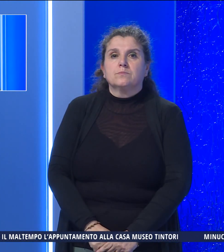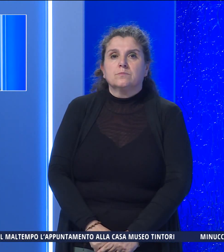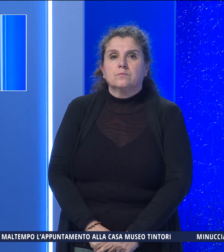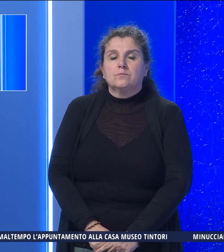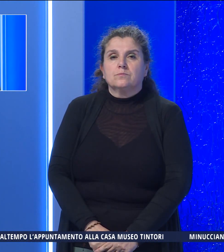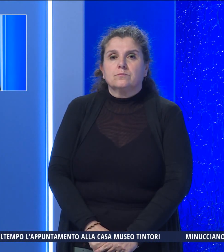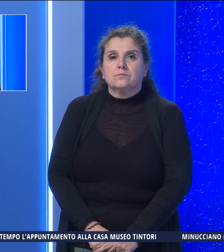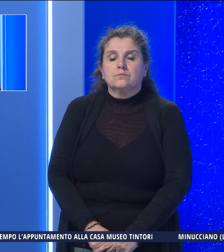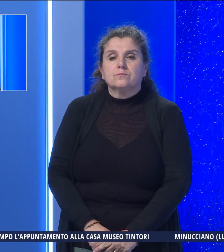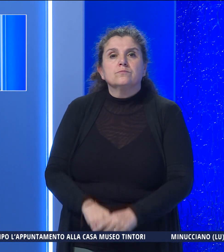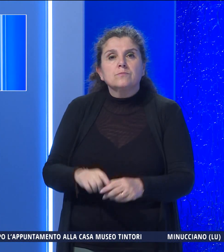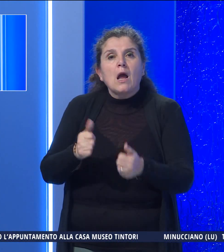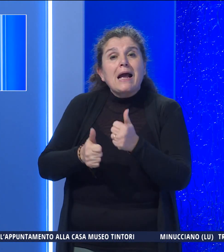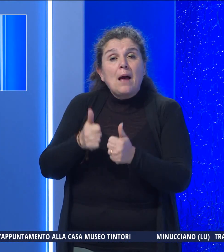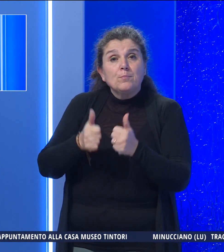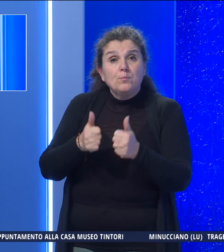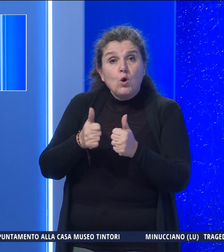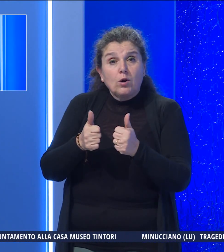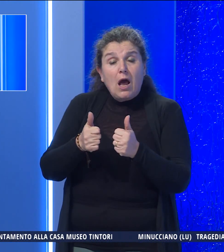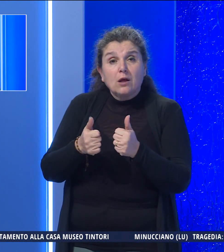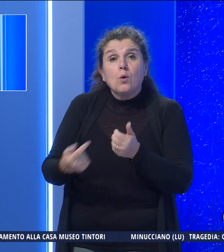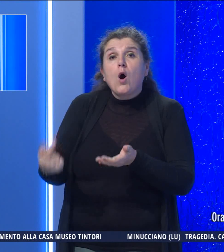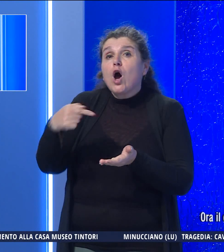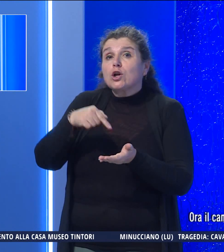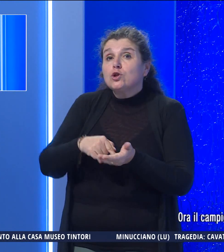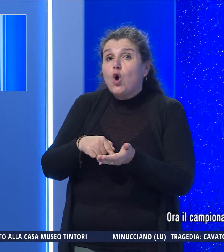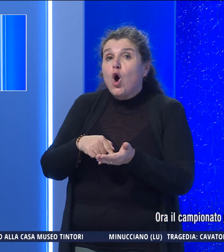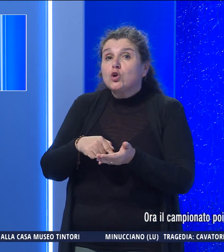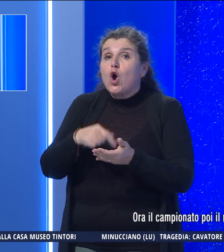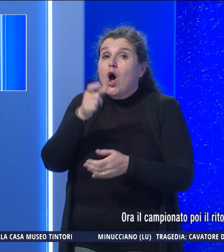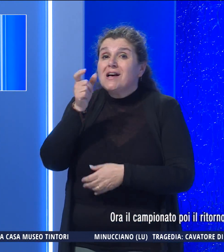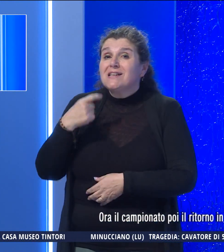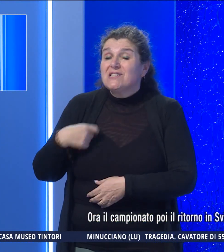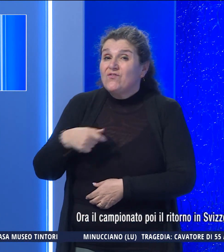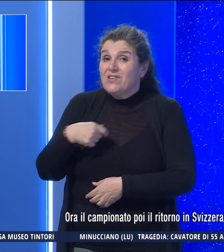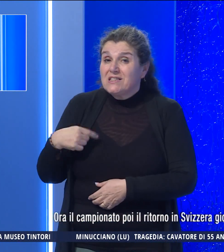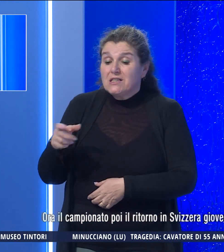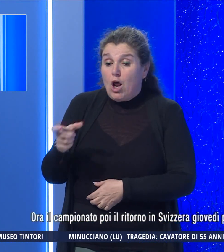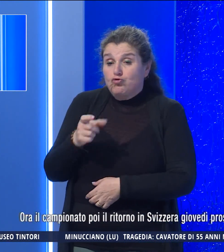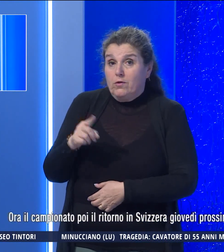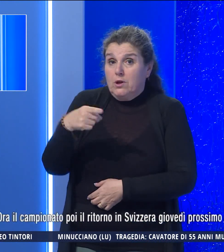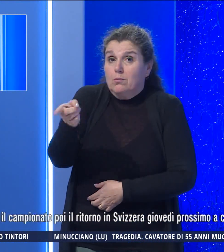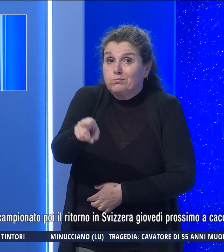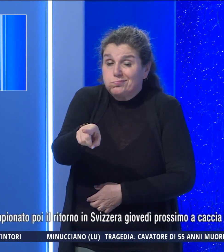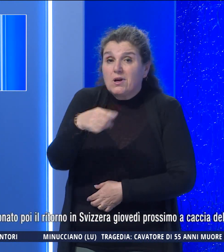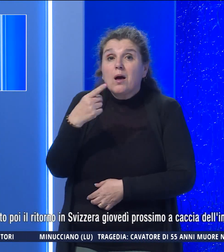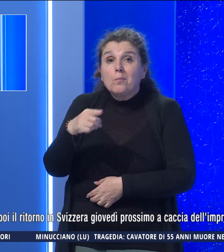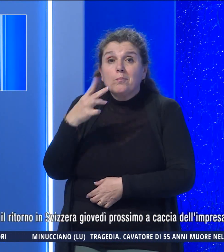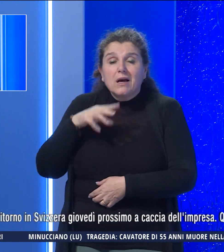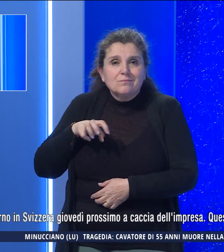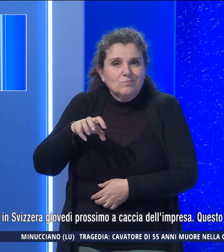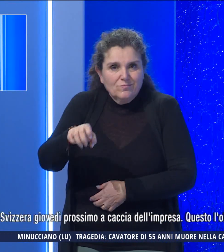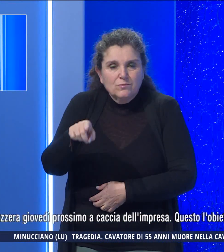Ora il campionato, poi il ritorno in Svizzera giovedì prossimo a caccia dell'impresa. Questo l